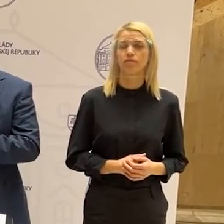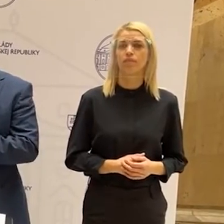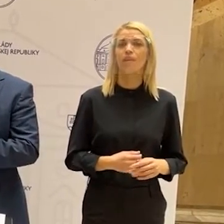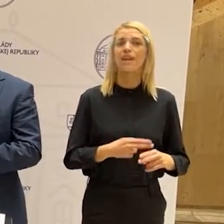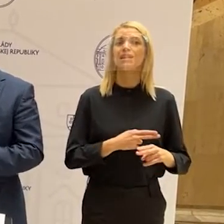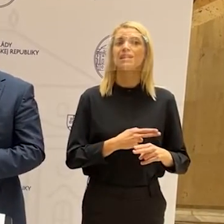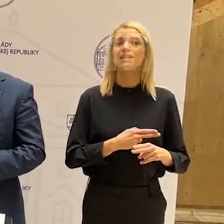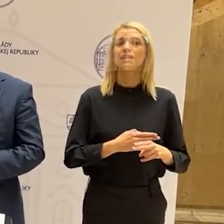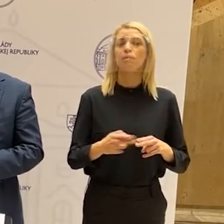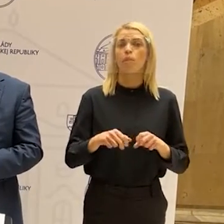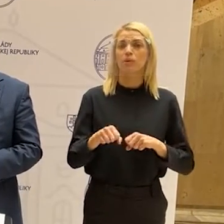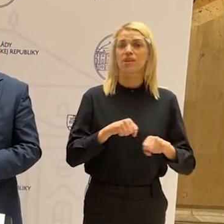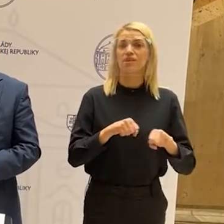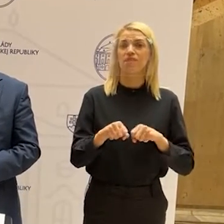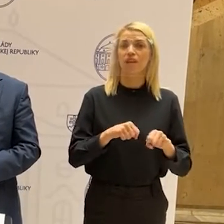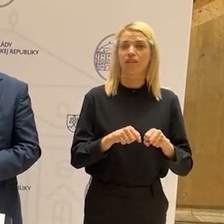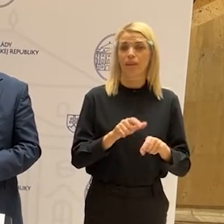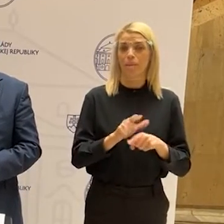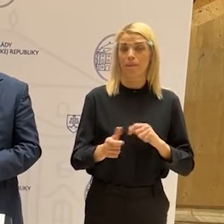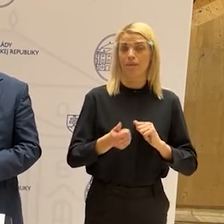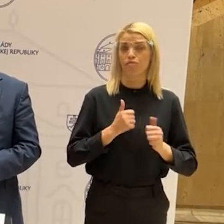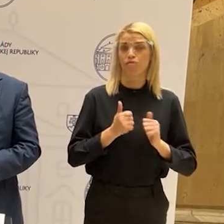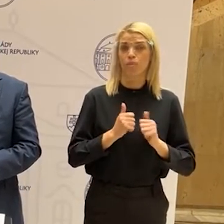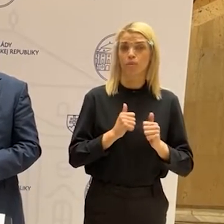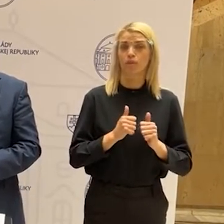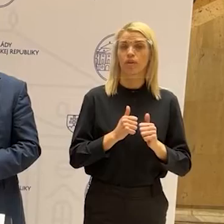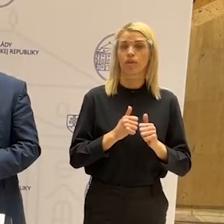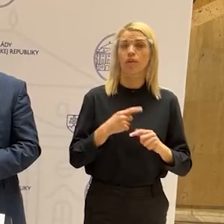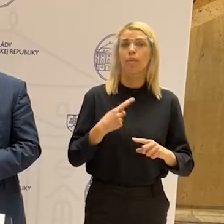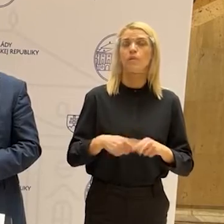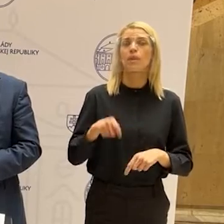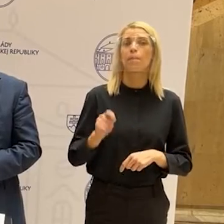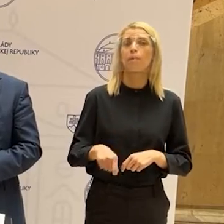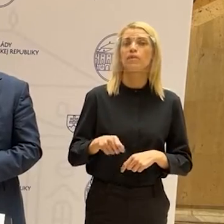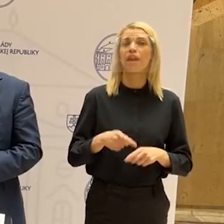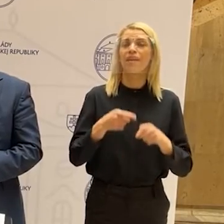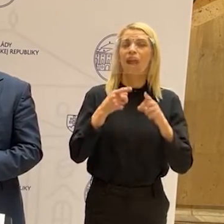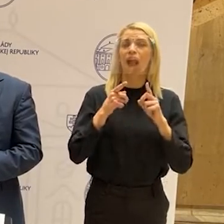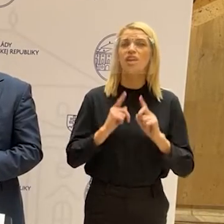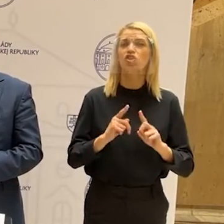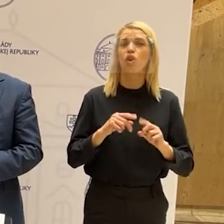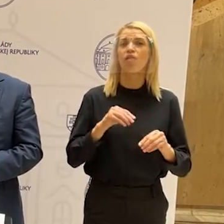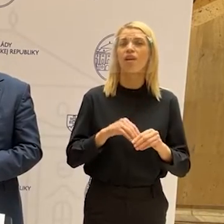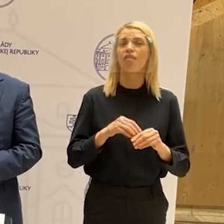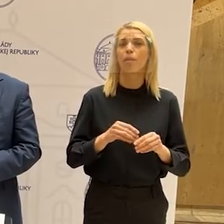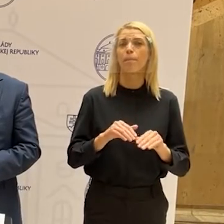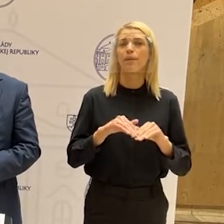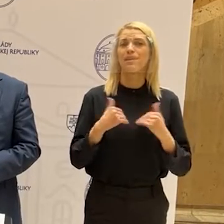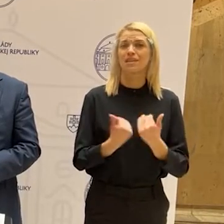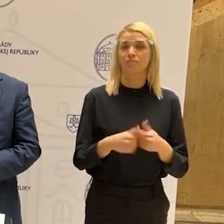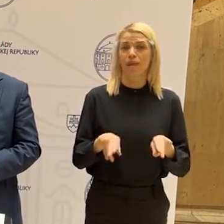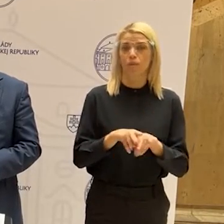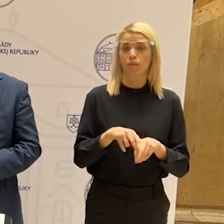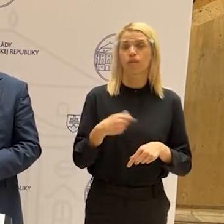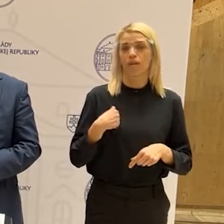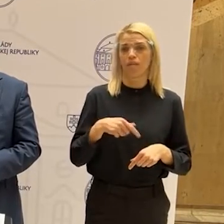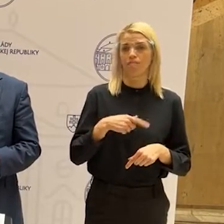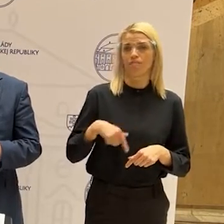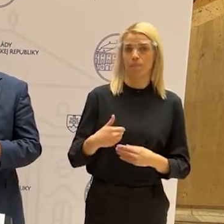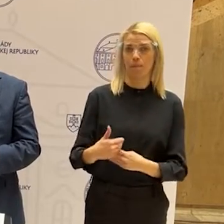Spolomocne z vlády a prešport a poslankyňa Hajšalová z Smerodina nám pomáhala,